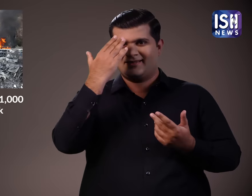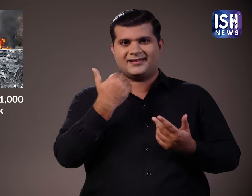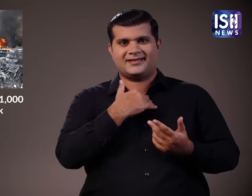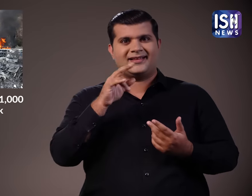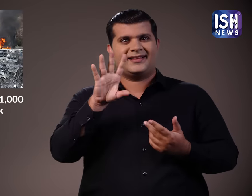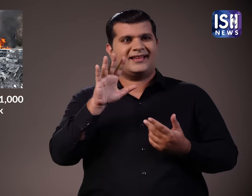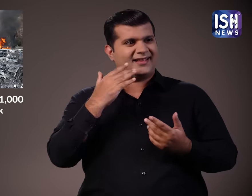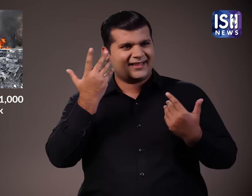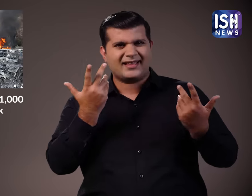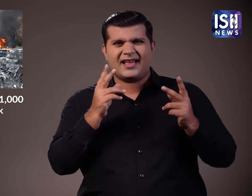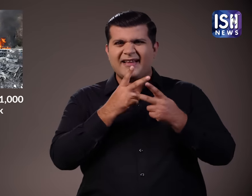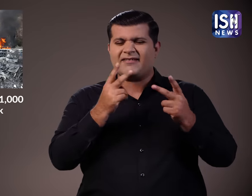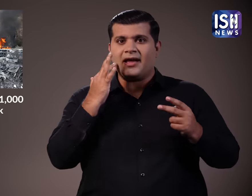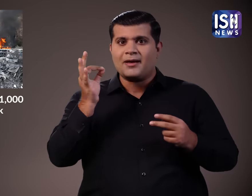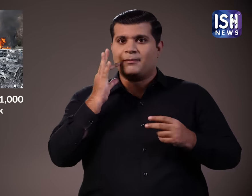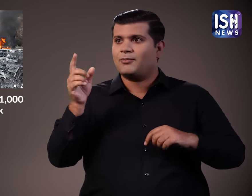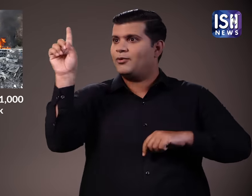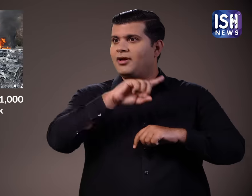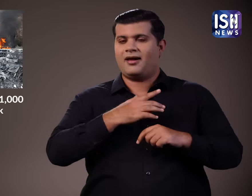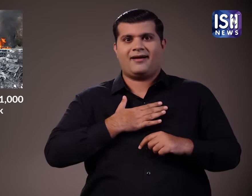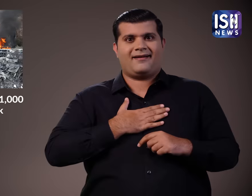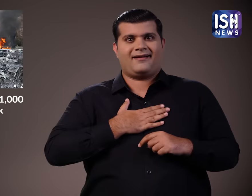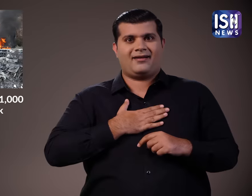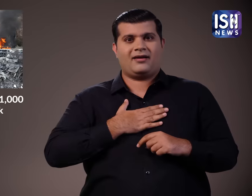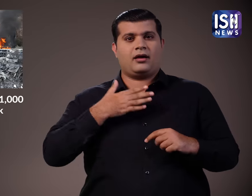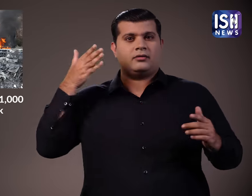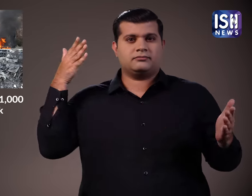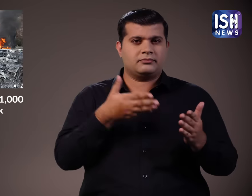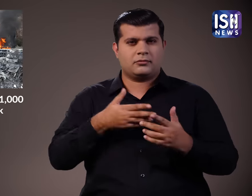कोई हमला हो जाए तो आपको कैसा लगेगा